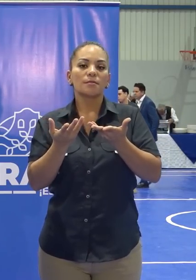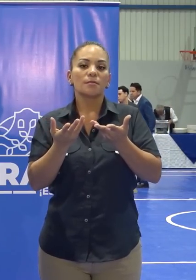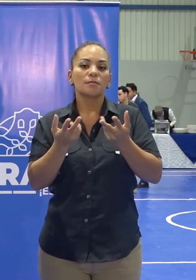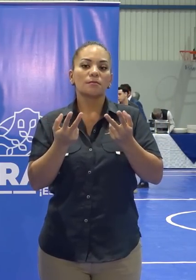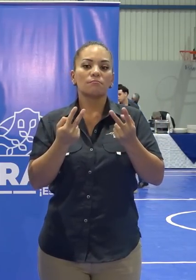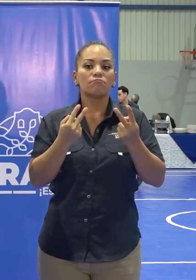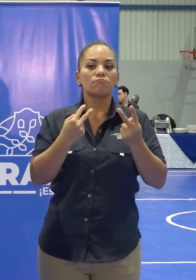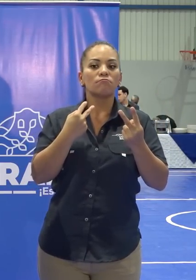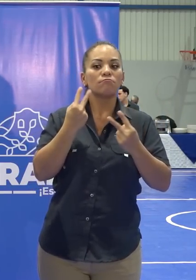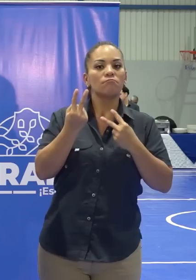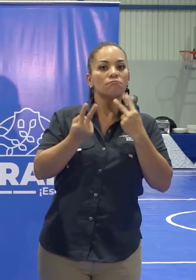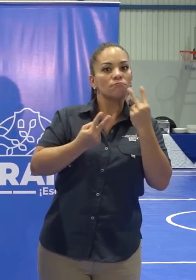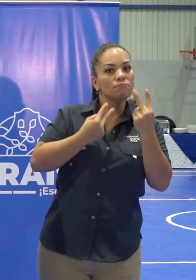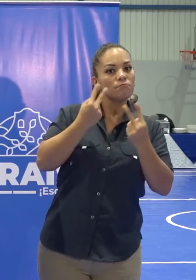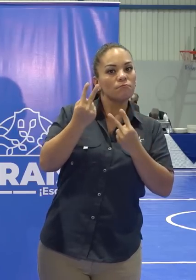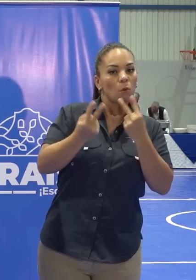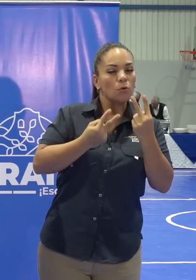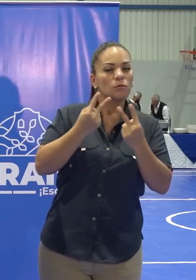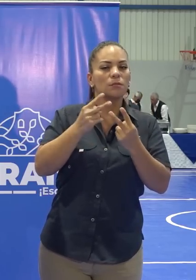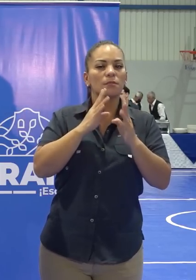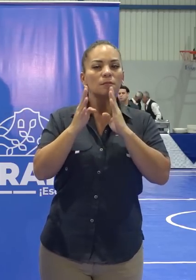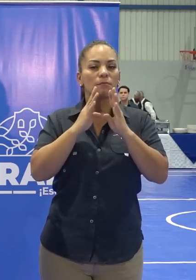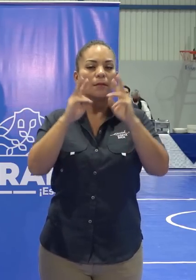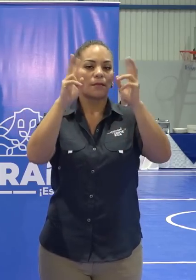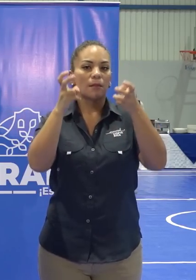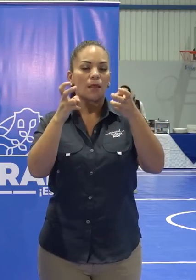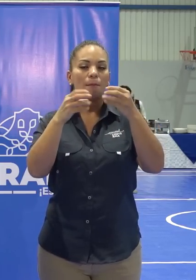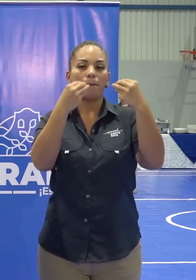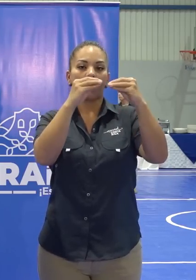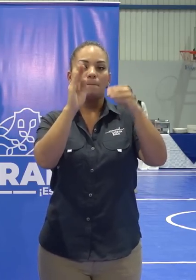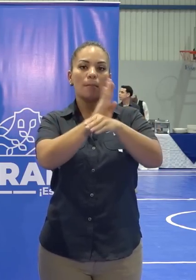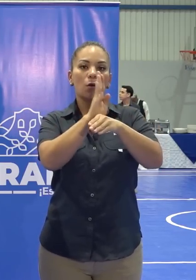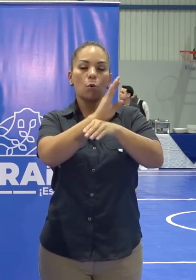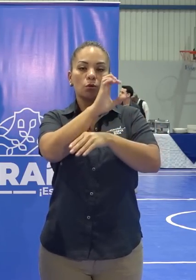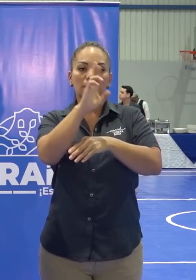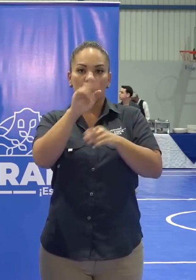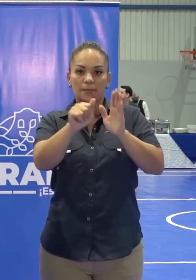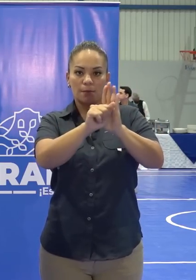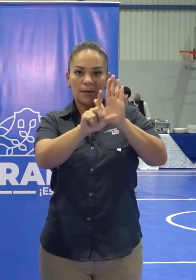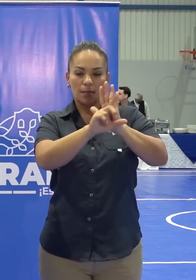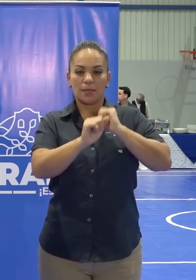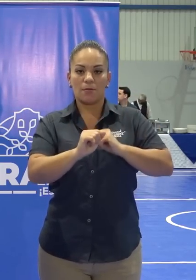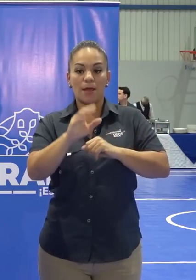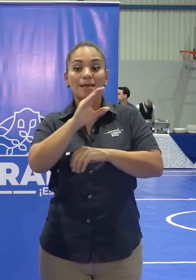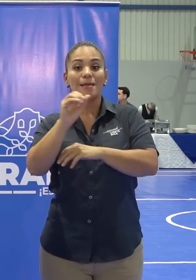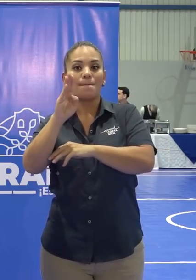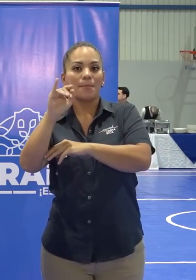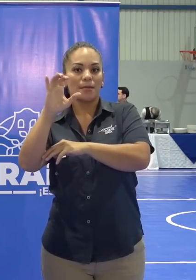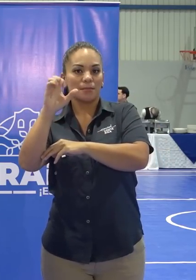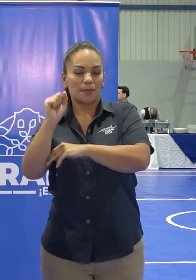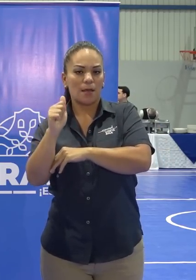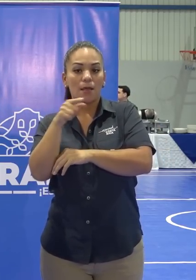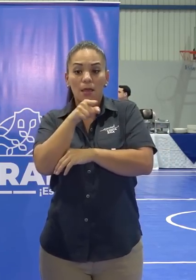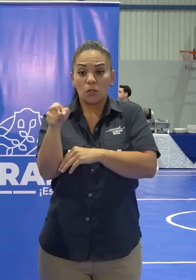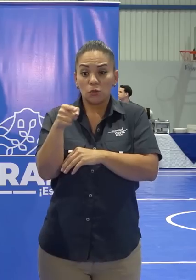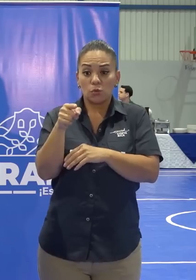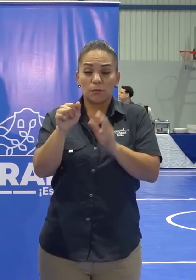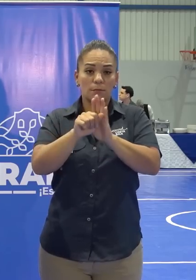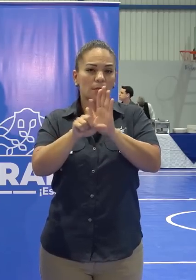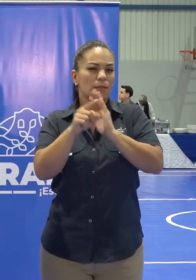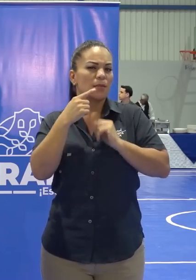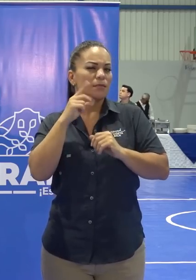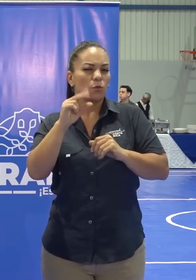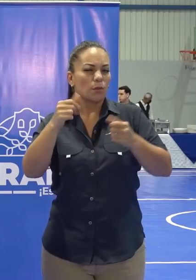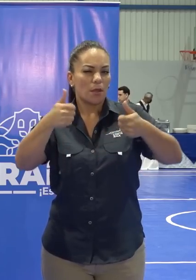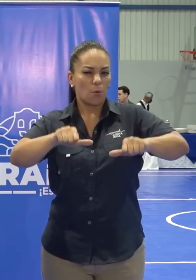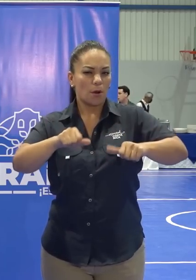Asamblea Legislativa con respecto al proyecto de la venta del Banco Costa Rica y VIXA, en la cual ellos aseguran que no estarían tan de acuerdo